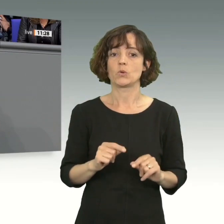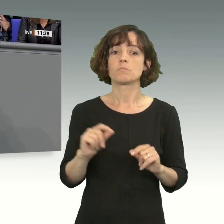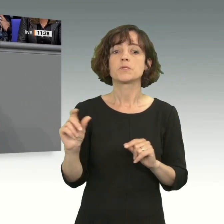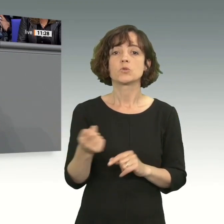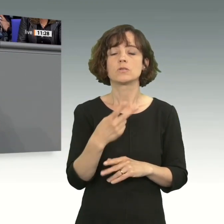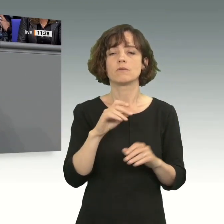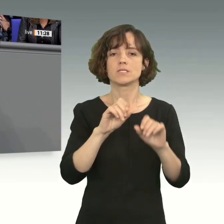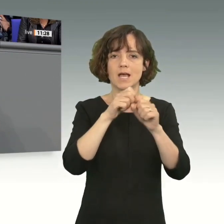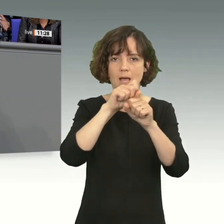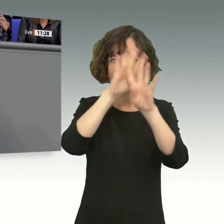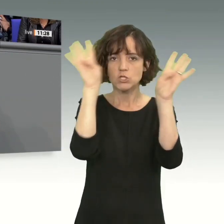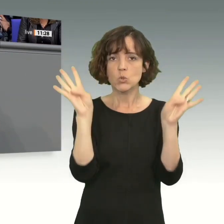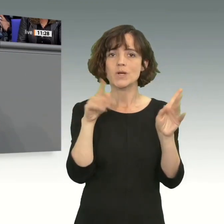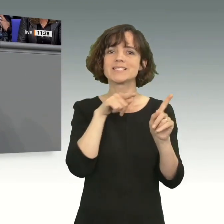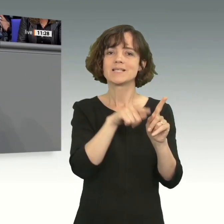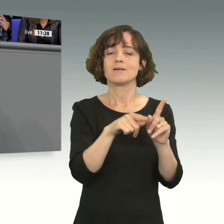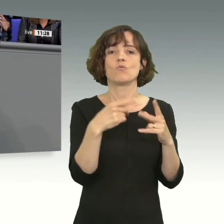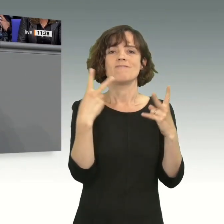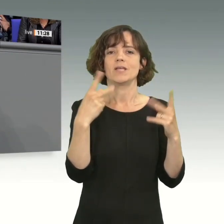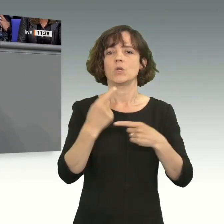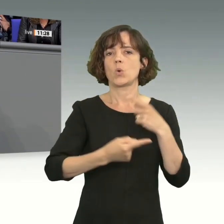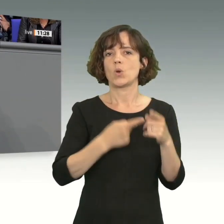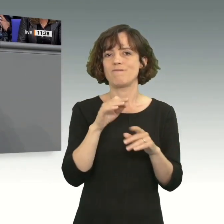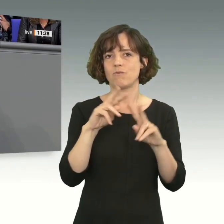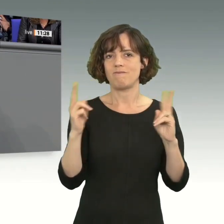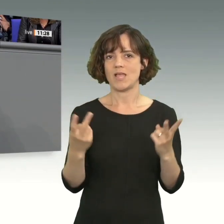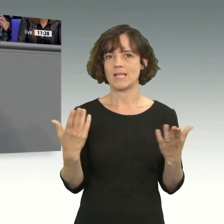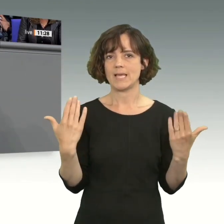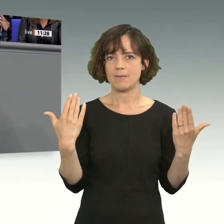am Amazonas, wo sie für das Weltklima eine zentrale Rolle spielen.